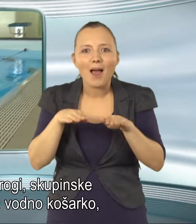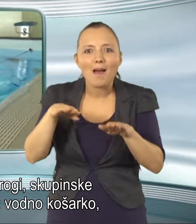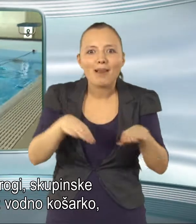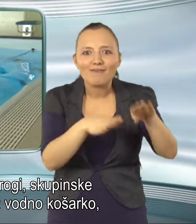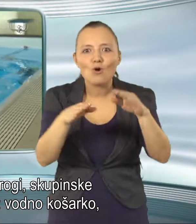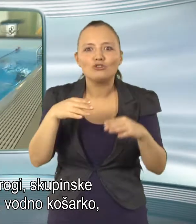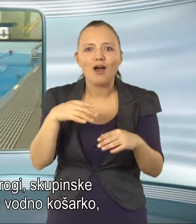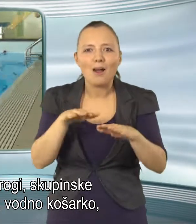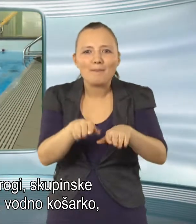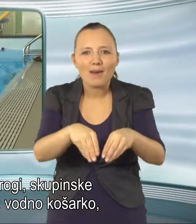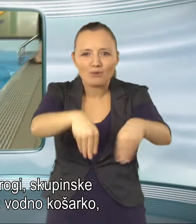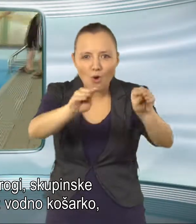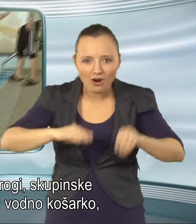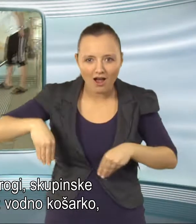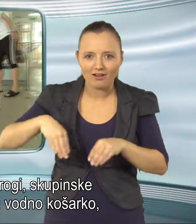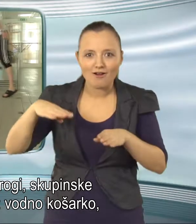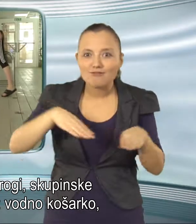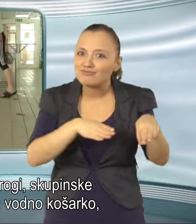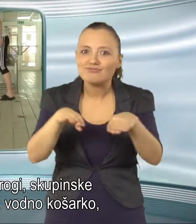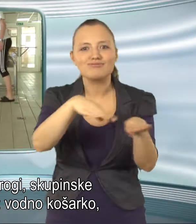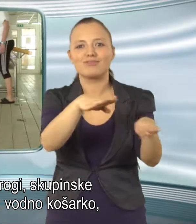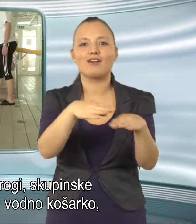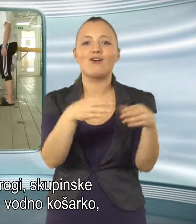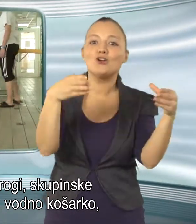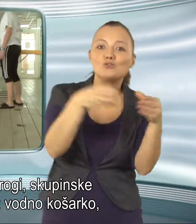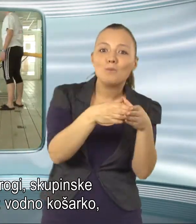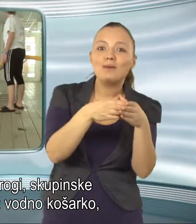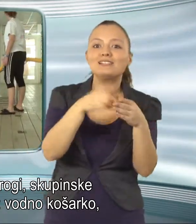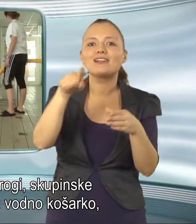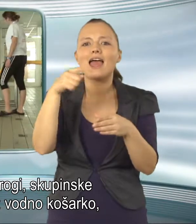vodno košarko, vaterpolo in vodno odbojko.